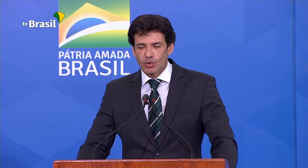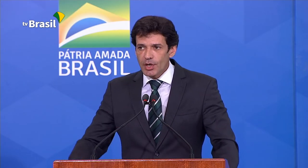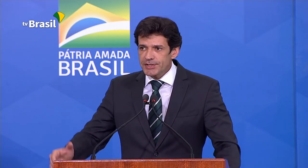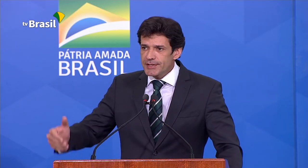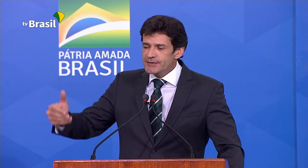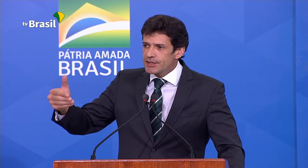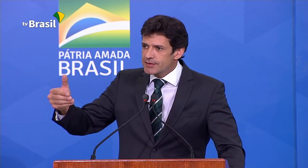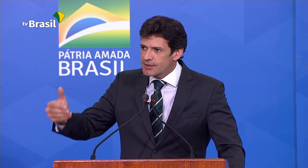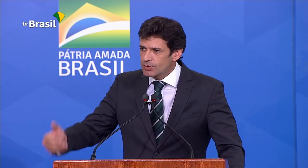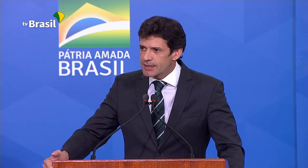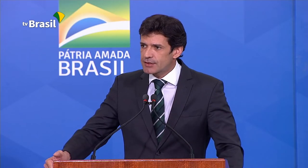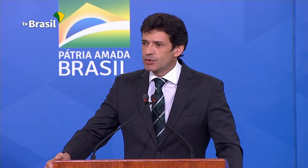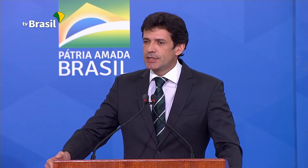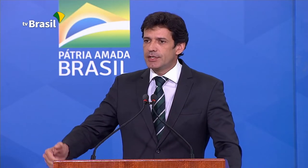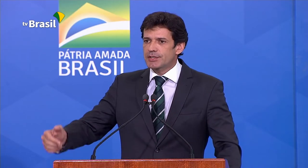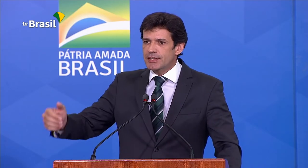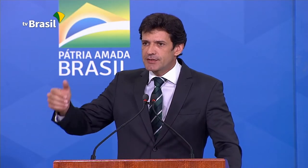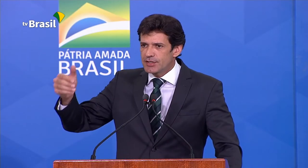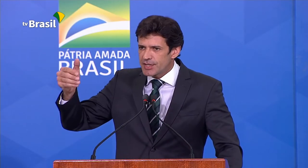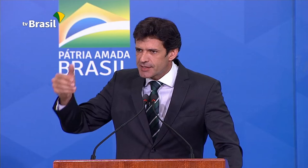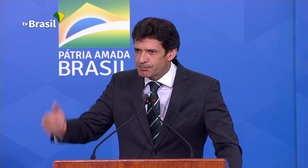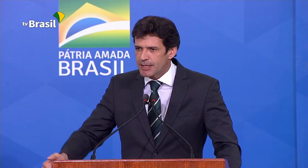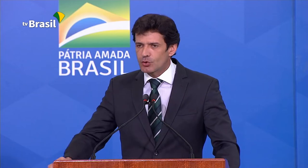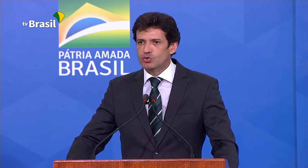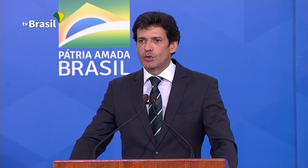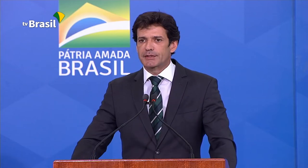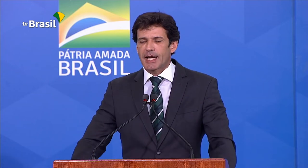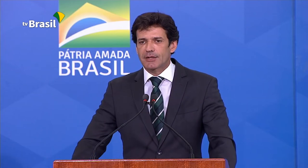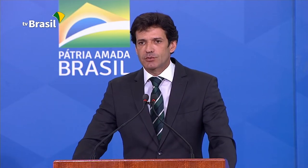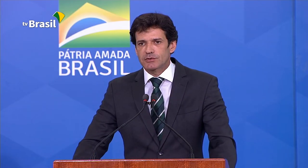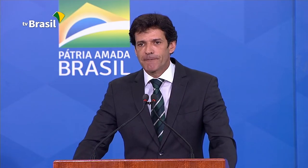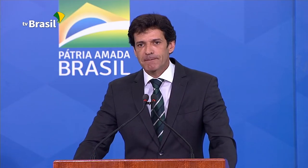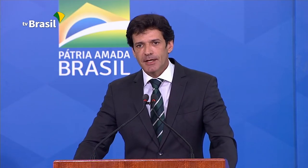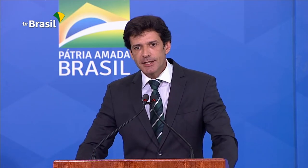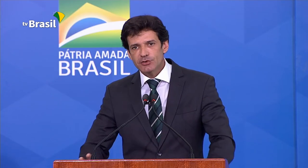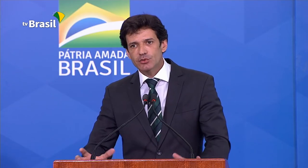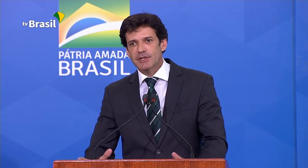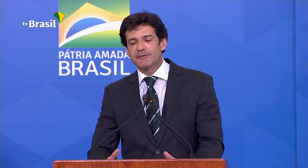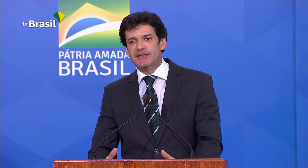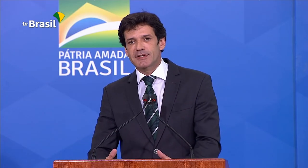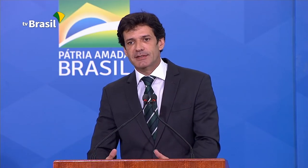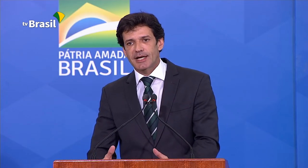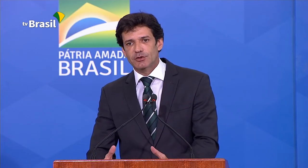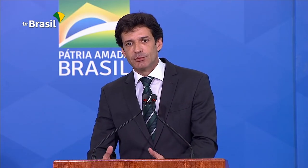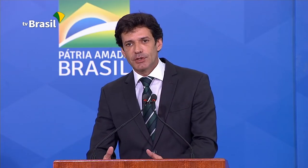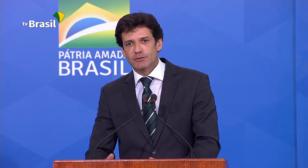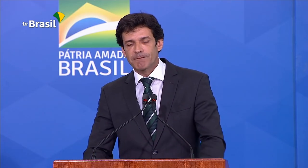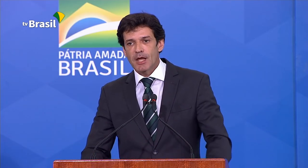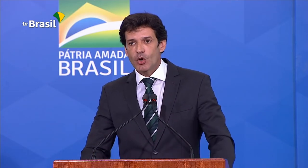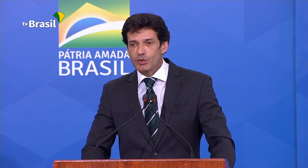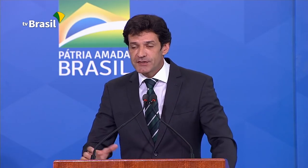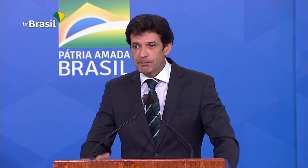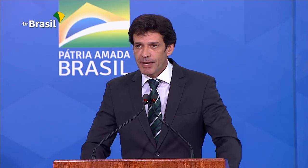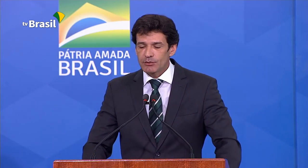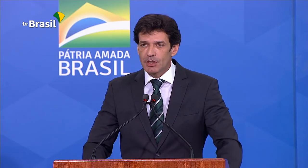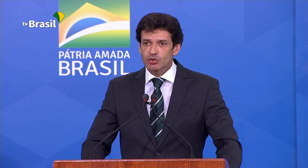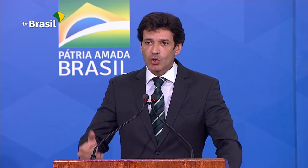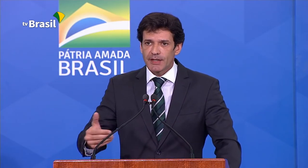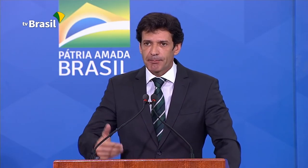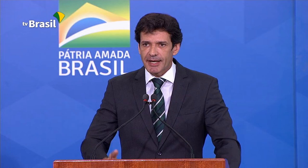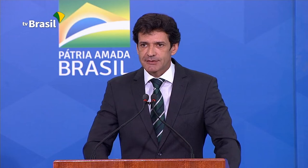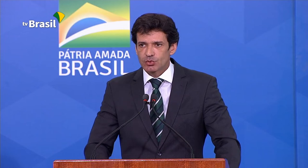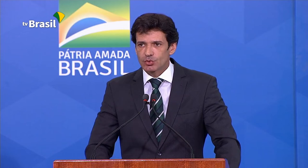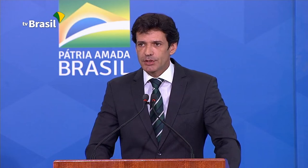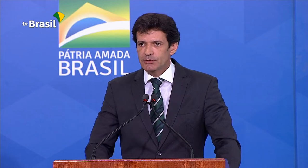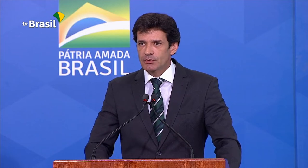Que hoje existe segurança jurídica, que existe respeito aos contratos e isso tem facilitado muito o desempenho